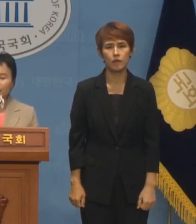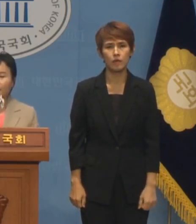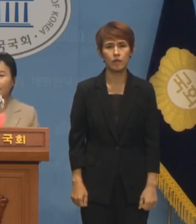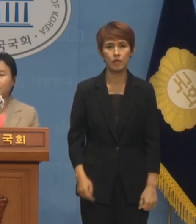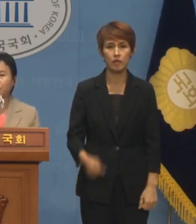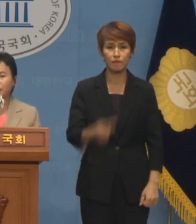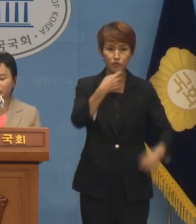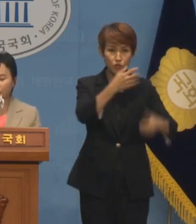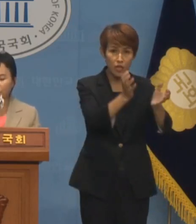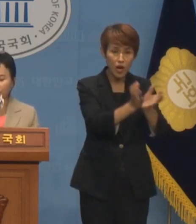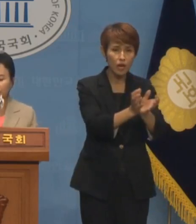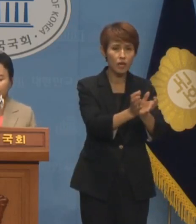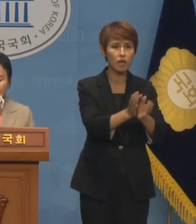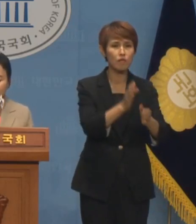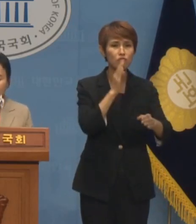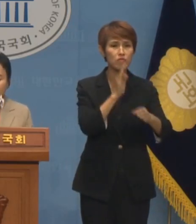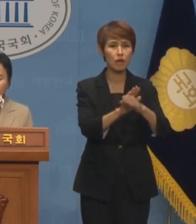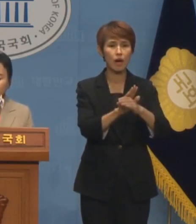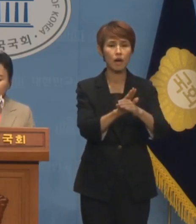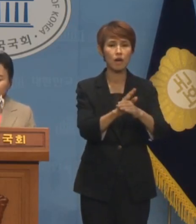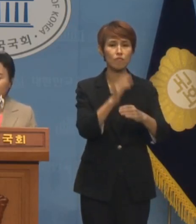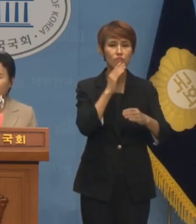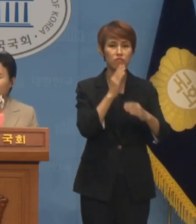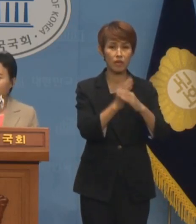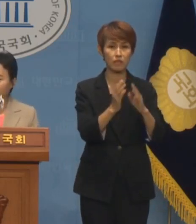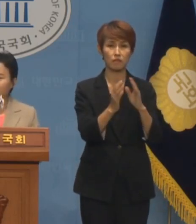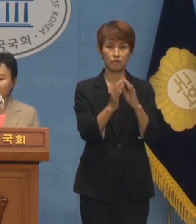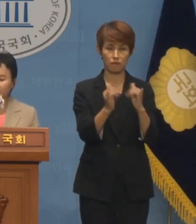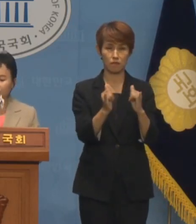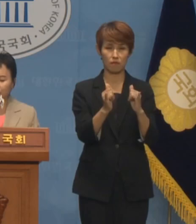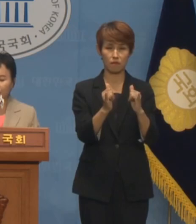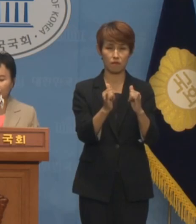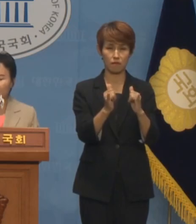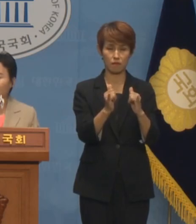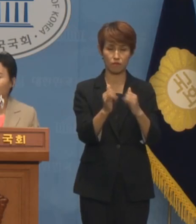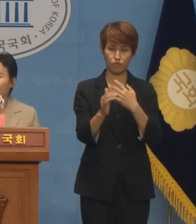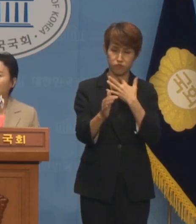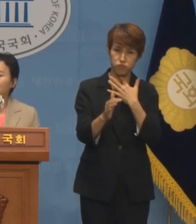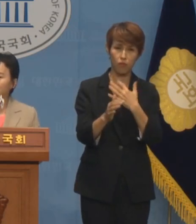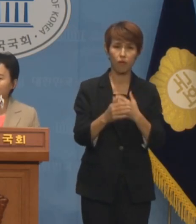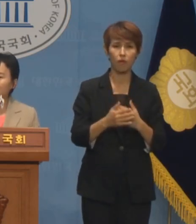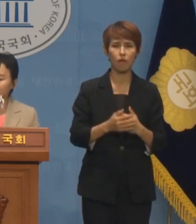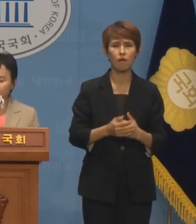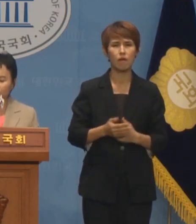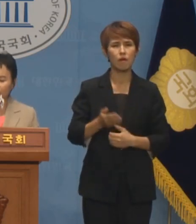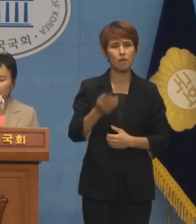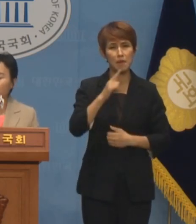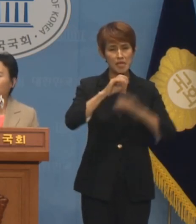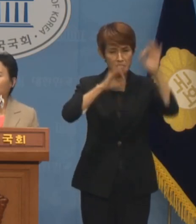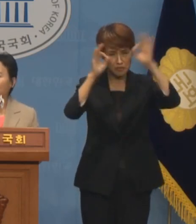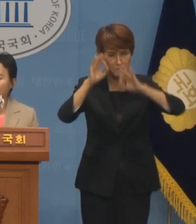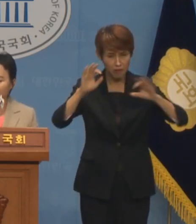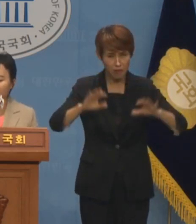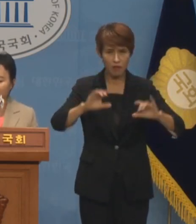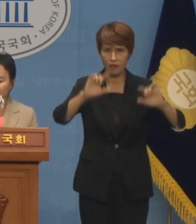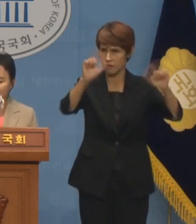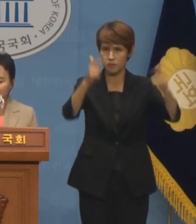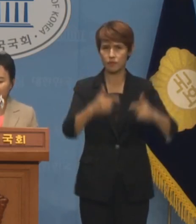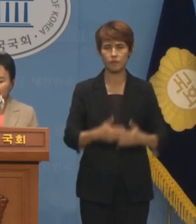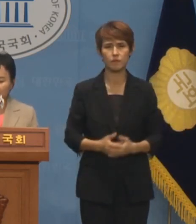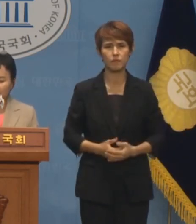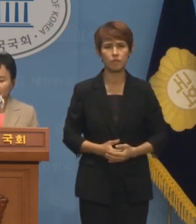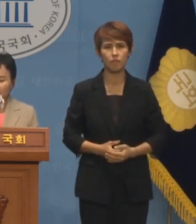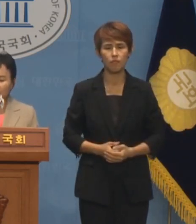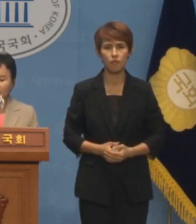민주당의 탈북민 혐오는 하루 이틀 만에 갑작스럽게 발생한 말실수가 결코 아닙니다.